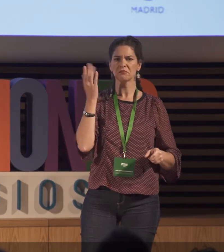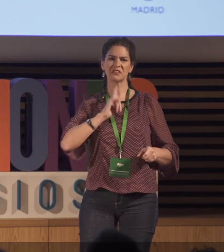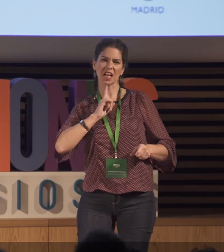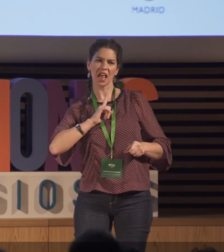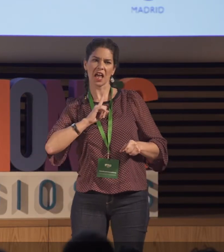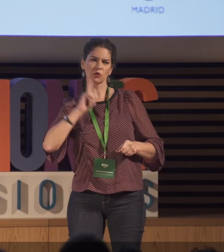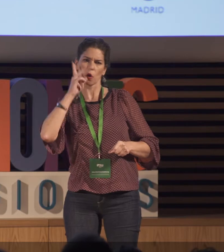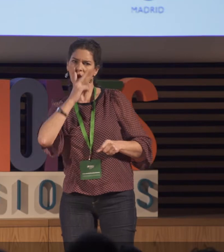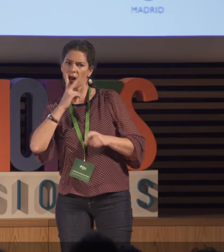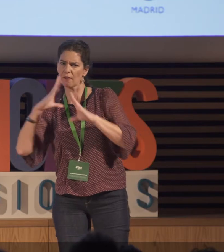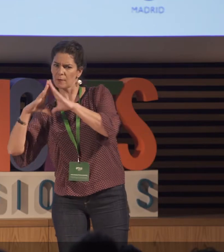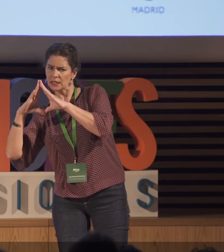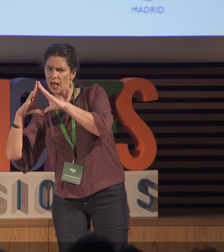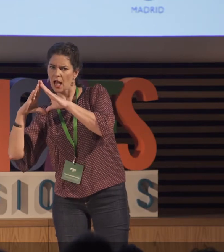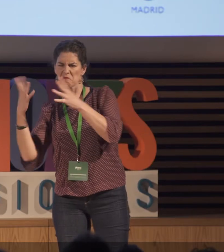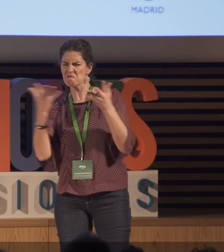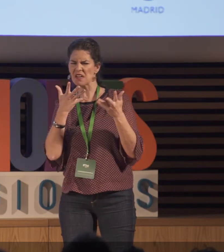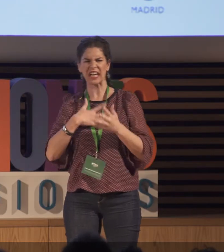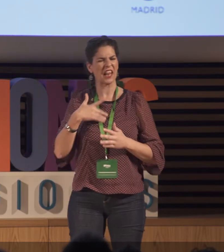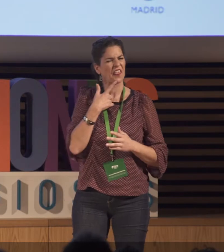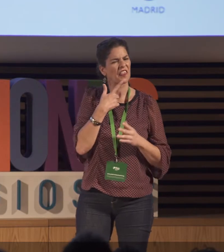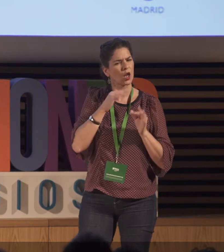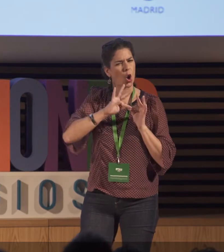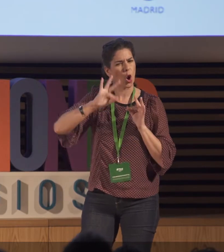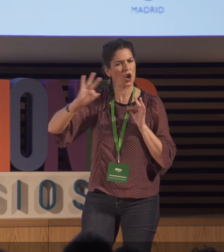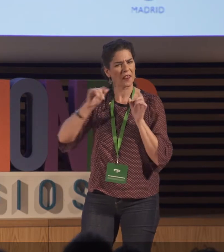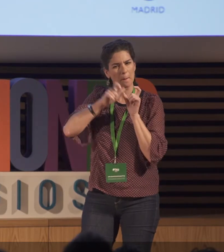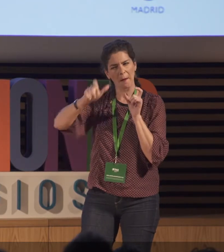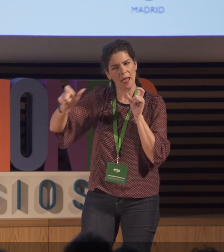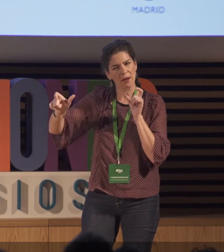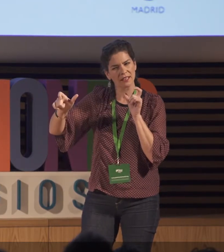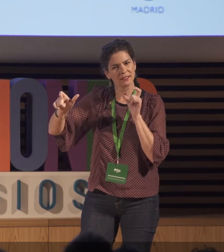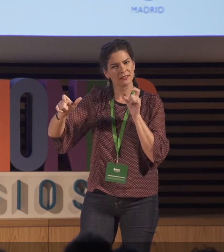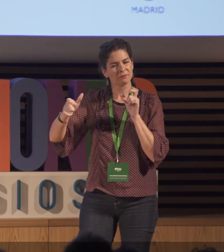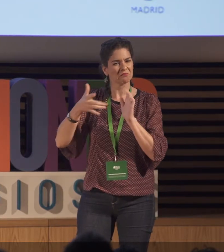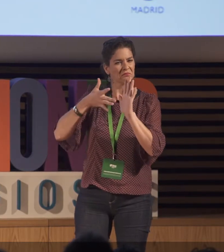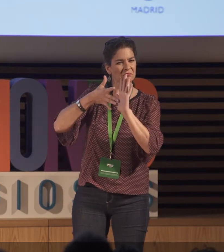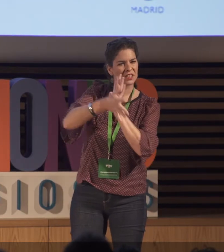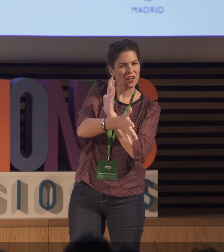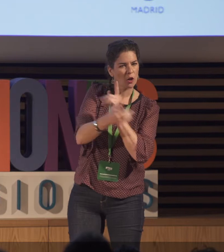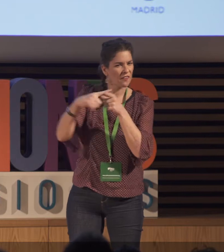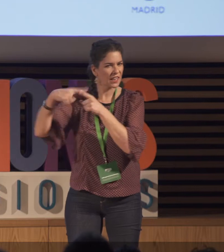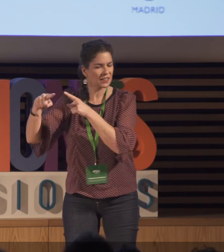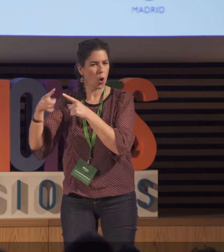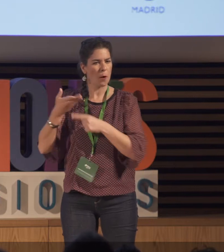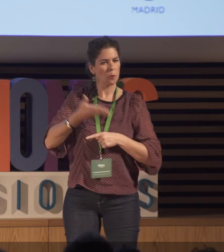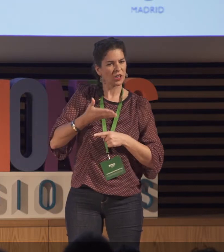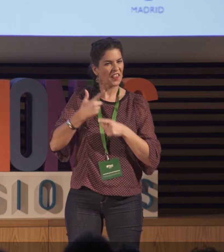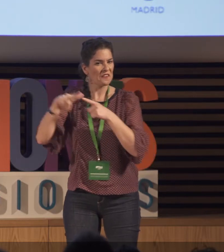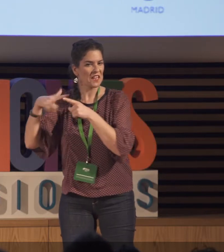caracteriza la prioridad o allí donde quiera darle más importancia se entiende